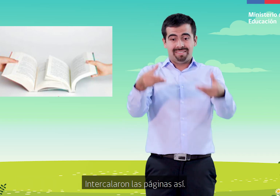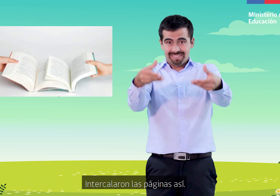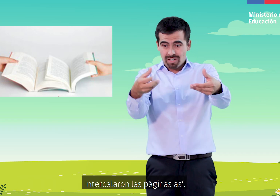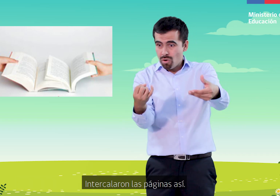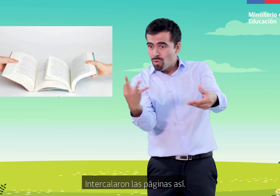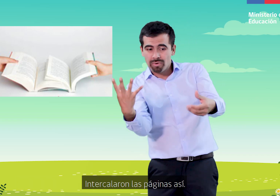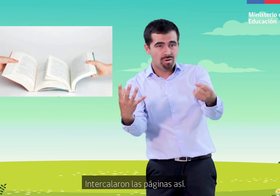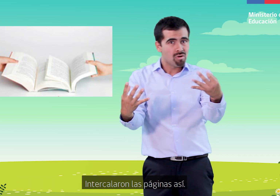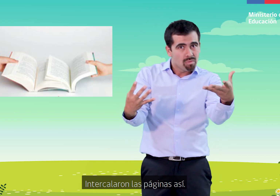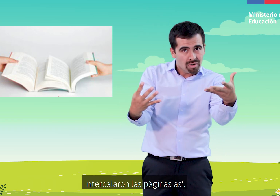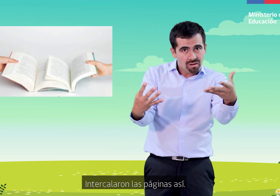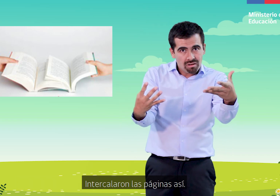Intercalaron las páginas así.